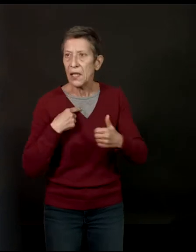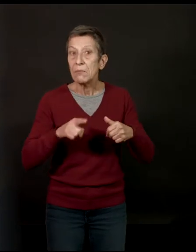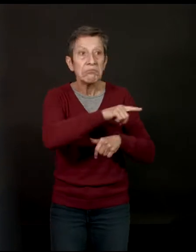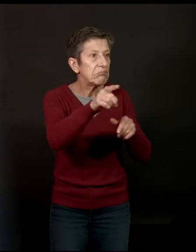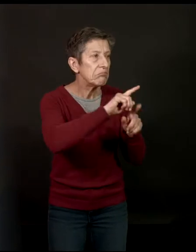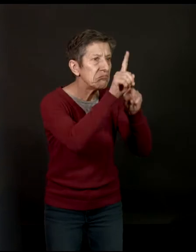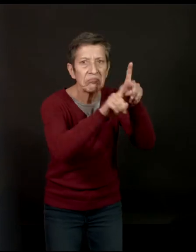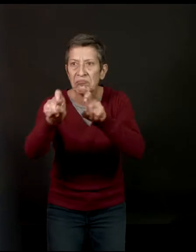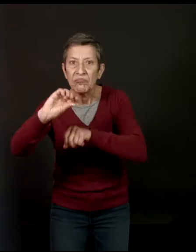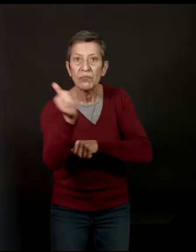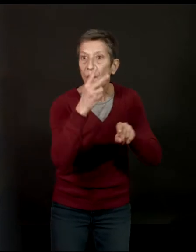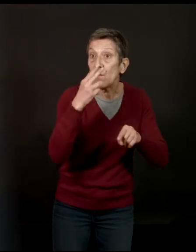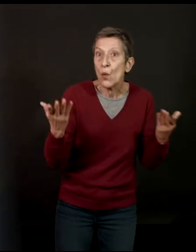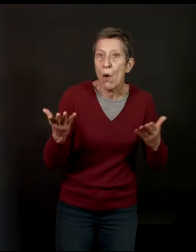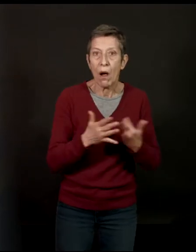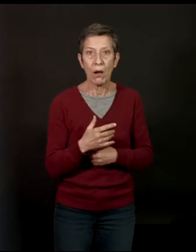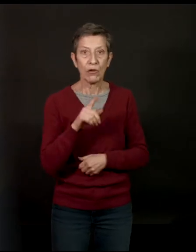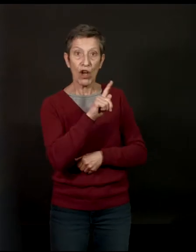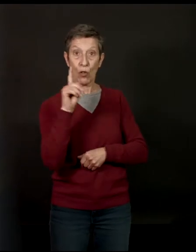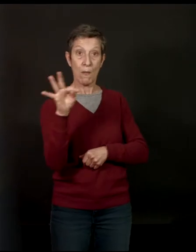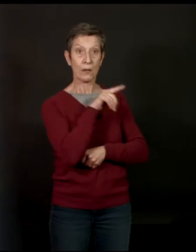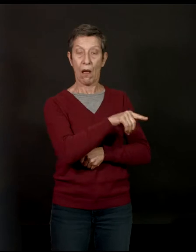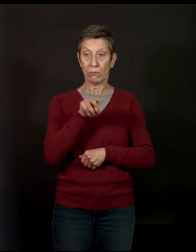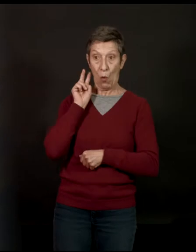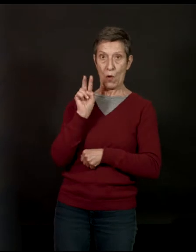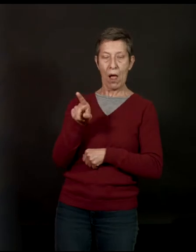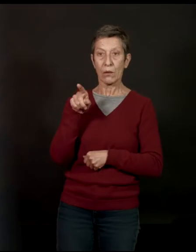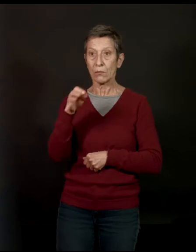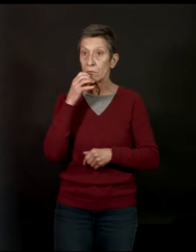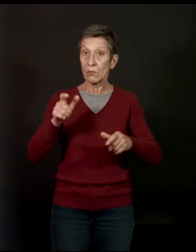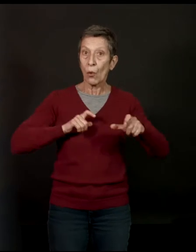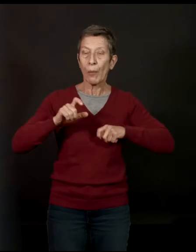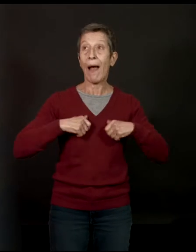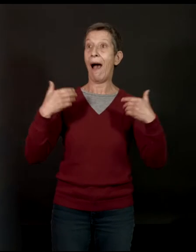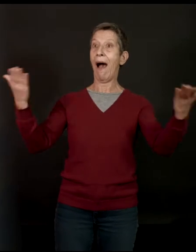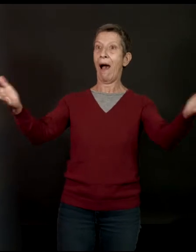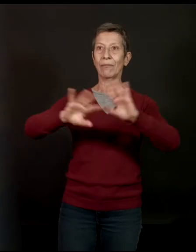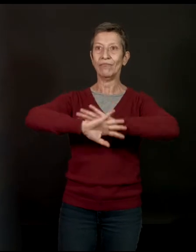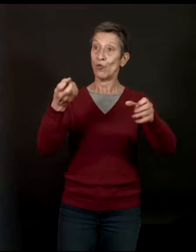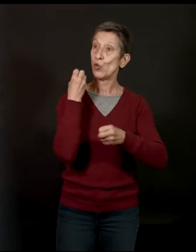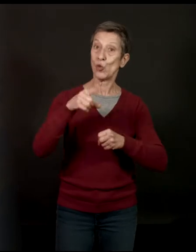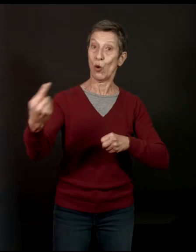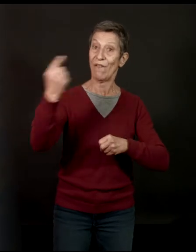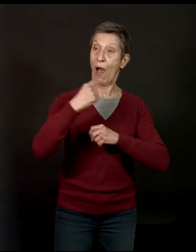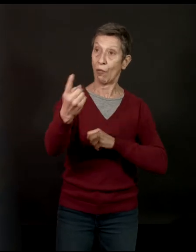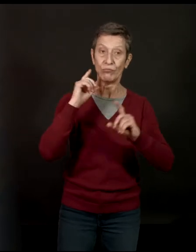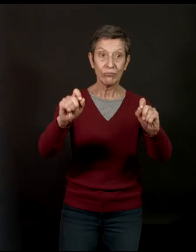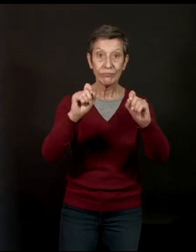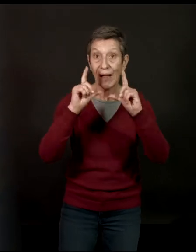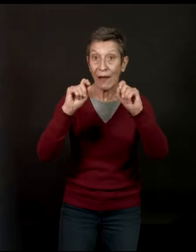demandant si on a vu quelque chose, etc. Et Thomasin, qui regarde cette scène, dit à ses copains, « Ah, ça y est, ils viennent sans doute m'interviewer. »